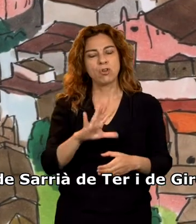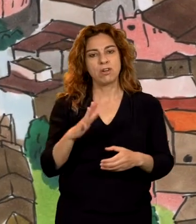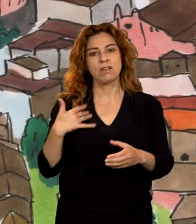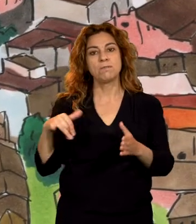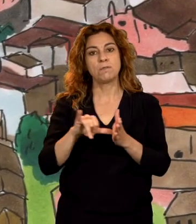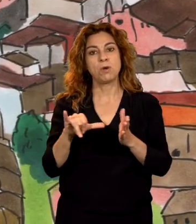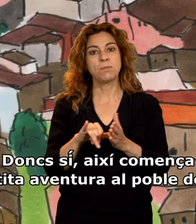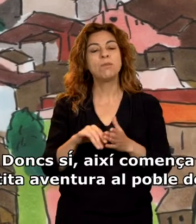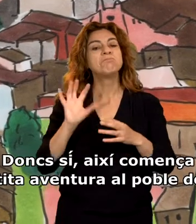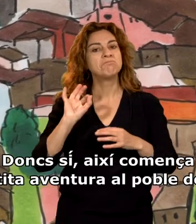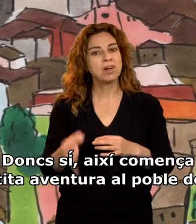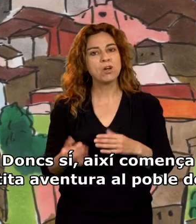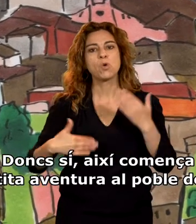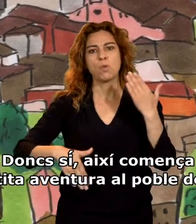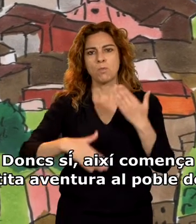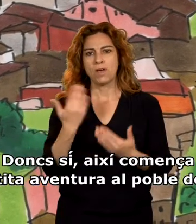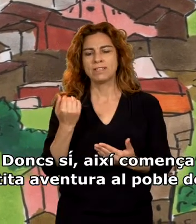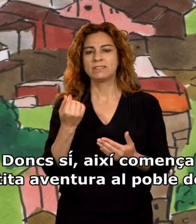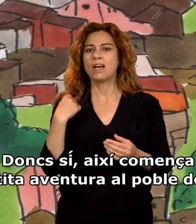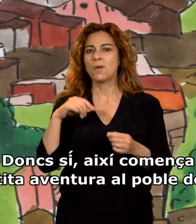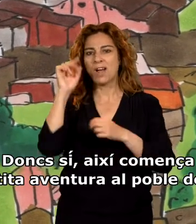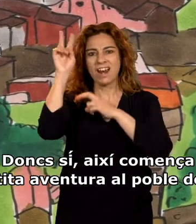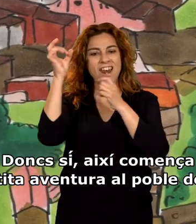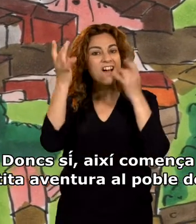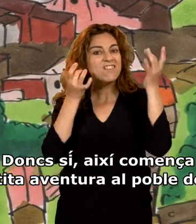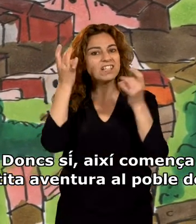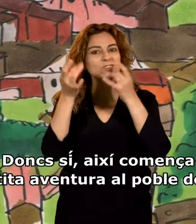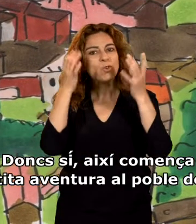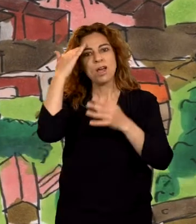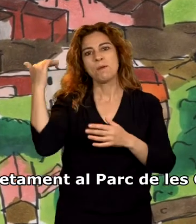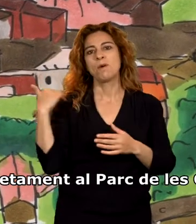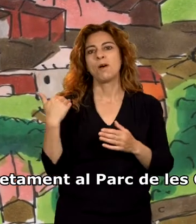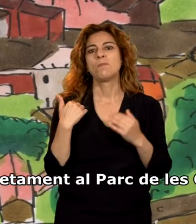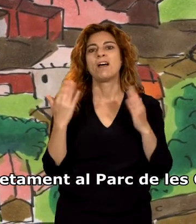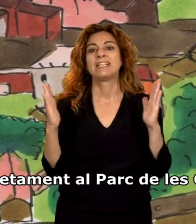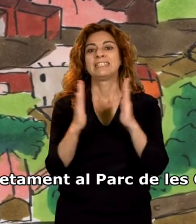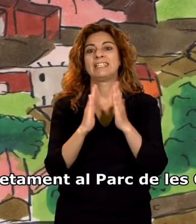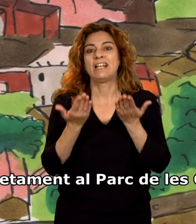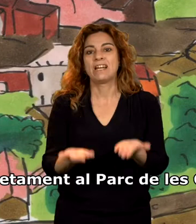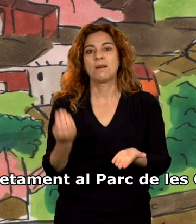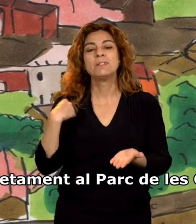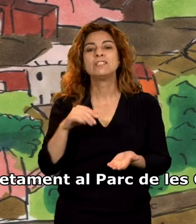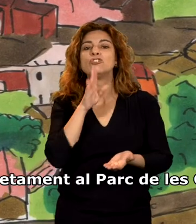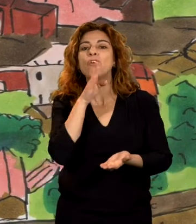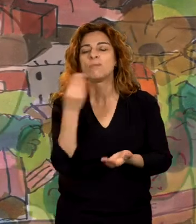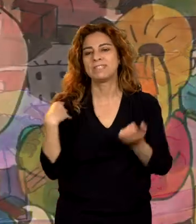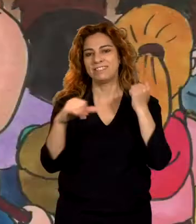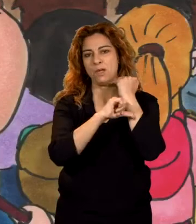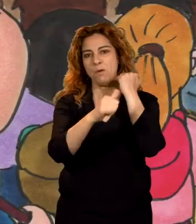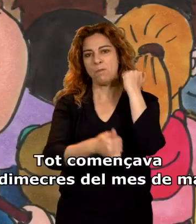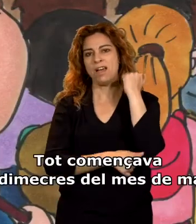Girona. Doncs sí, així comença una petita aventura al poble de Salrà, concretament al Parc de les Olors.